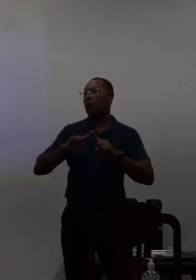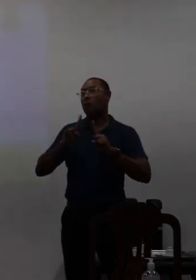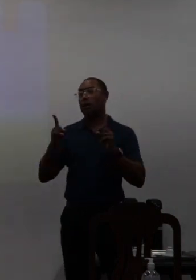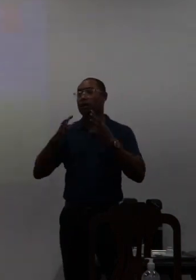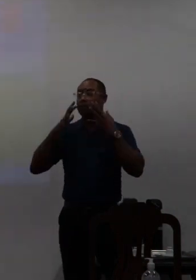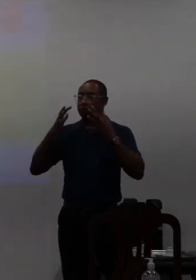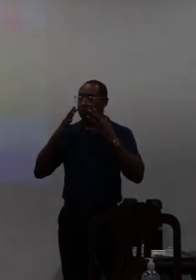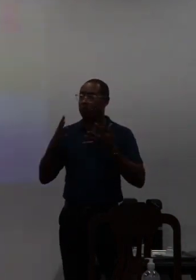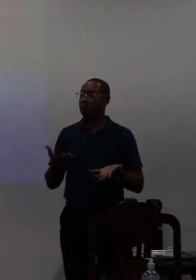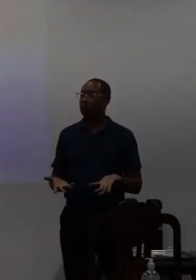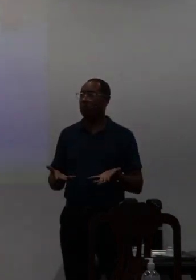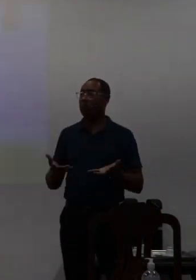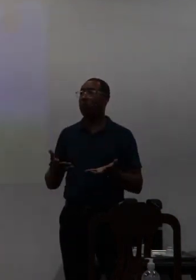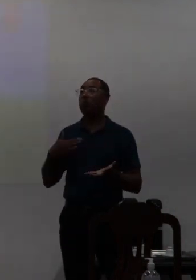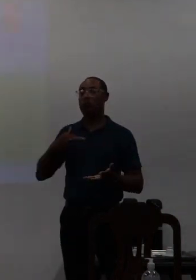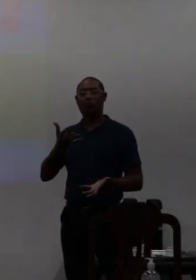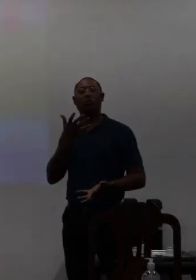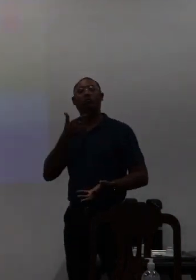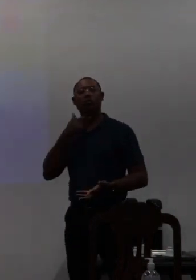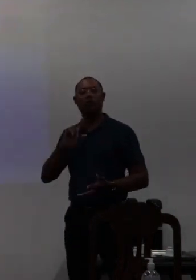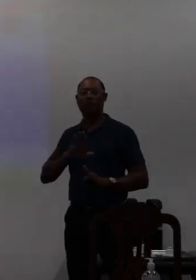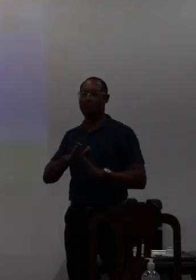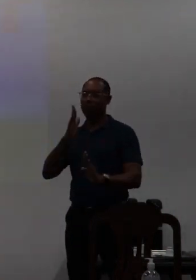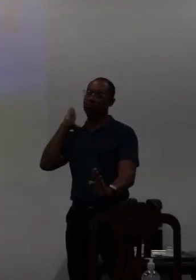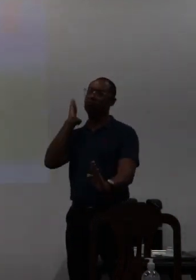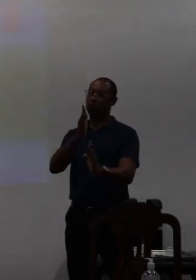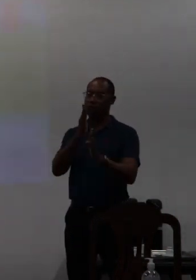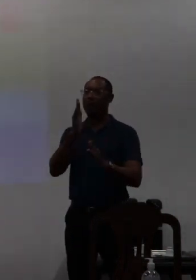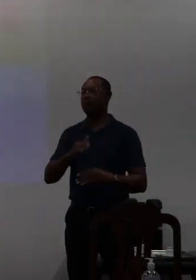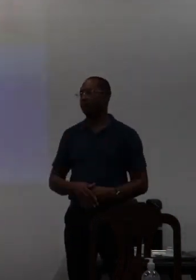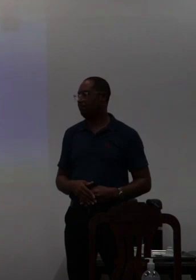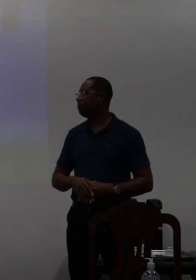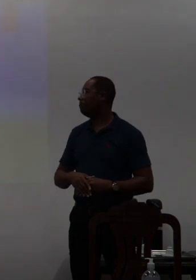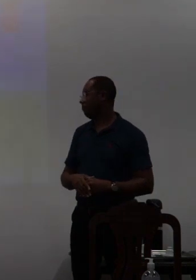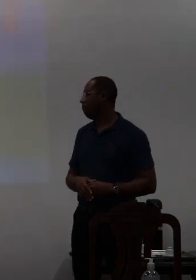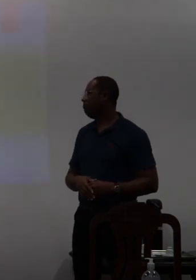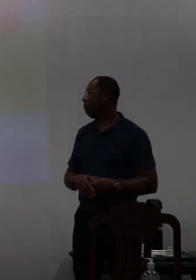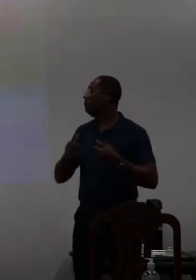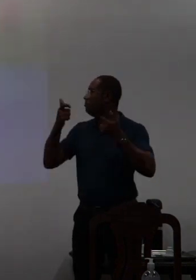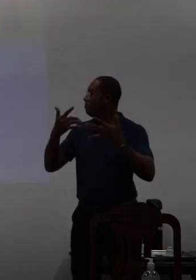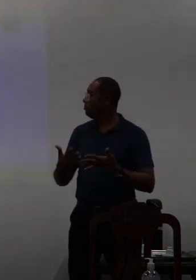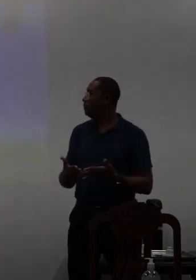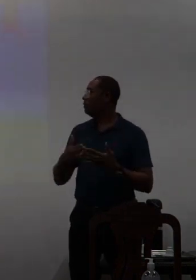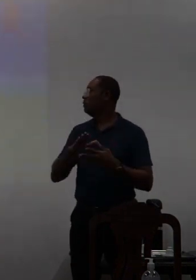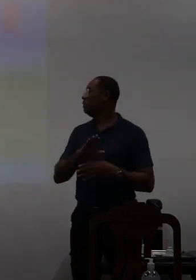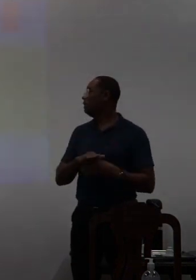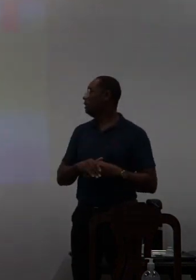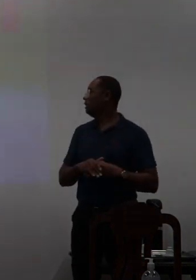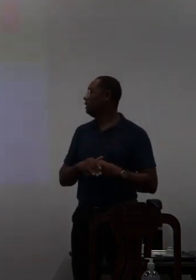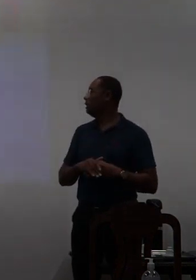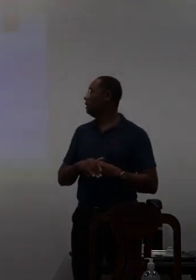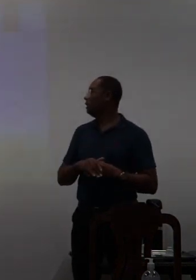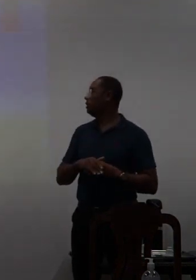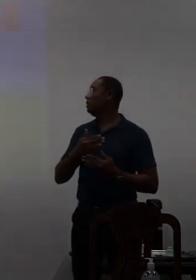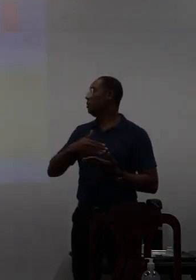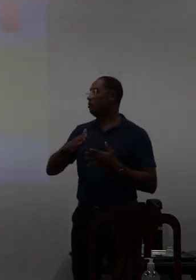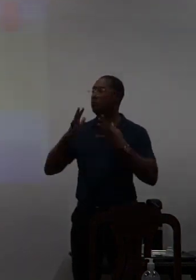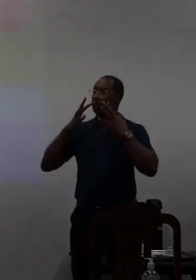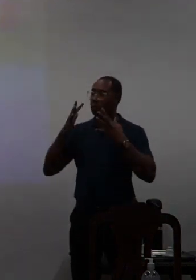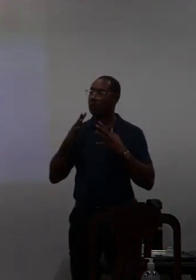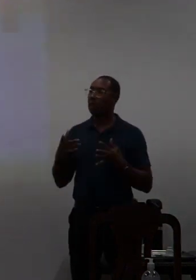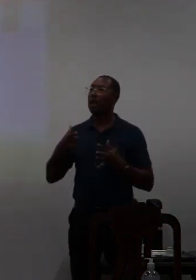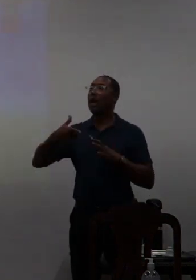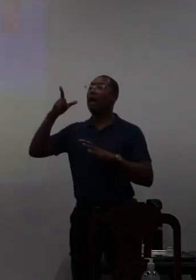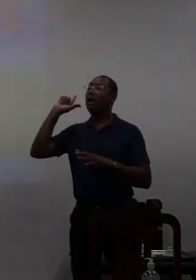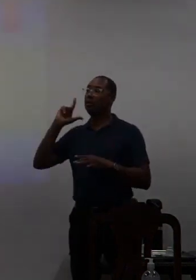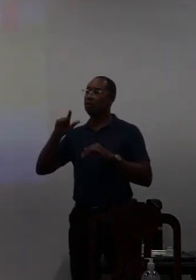acompanhamento na nossa pré-edição vai ser mais direto e aí já falando na questão das diminuições do acompanhamento eu só